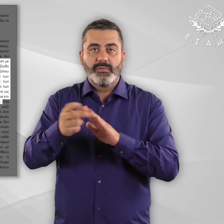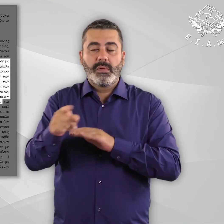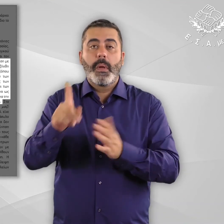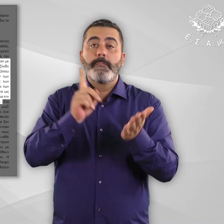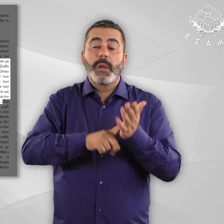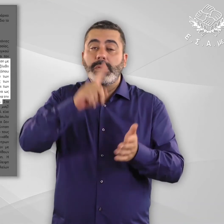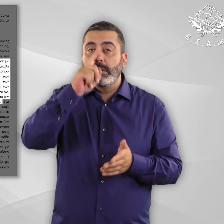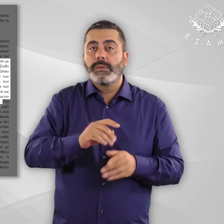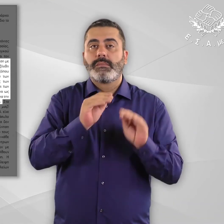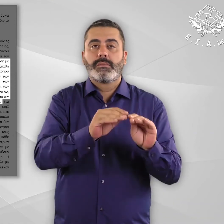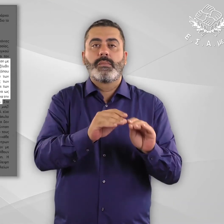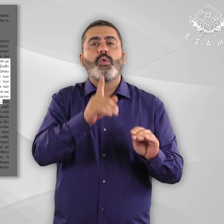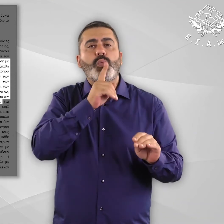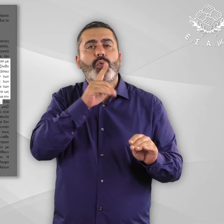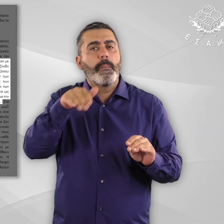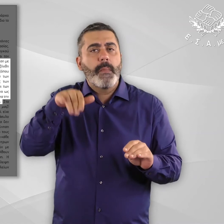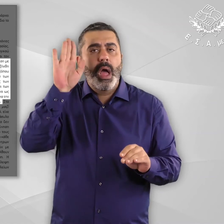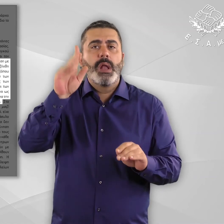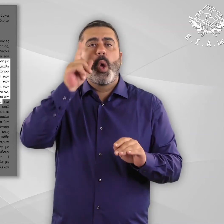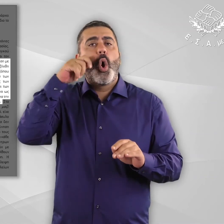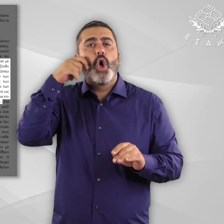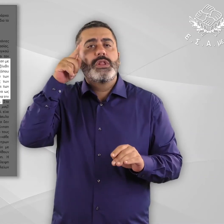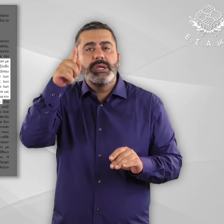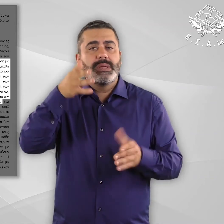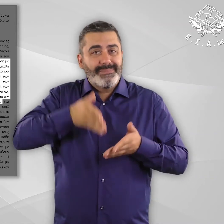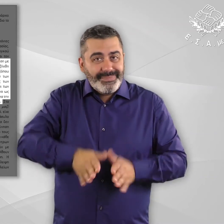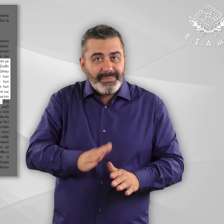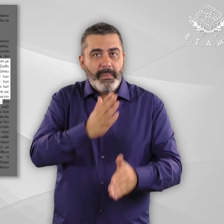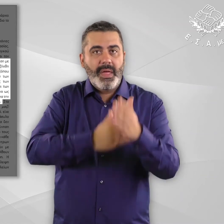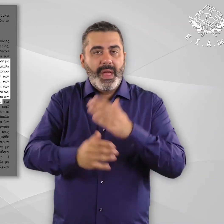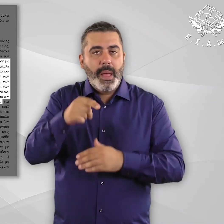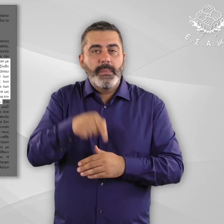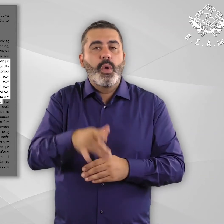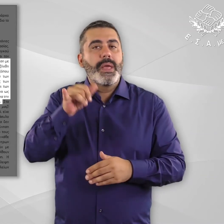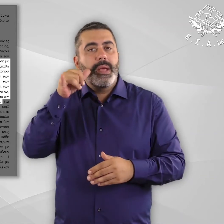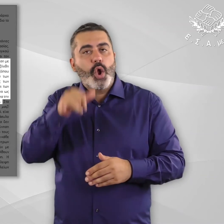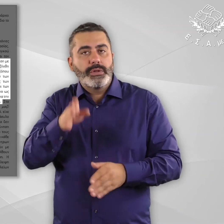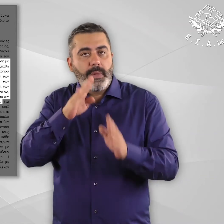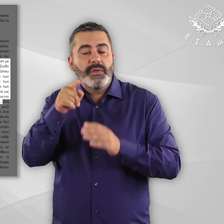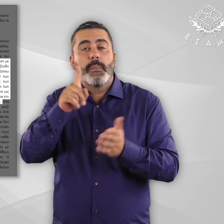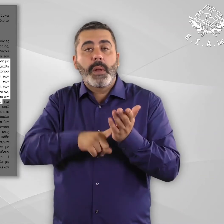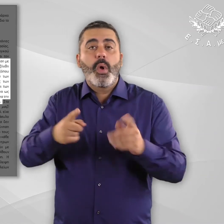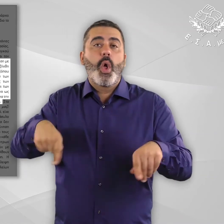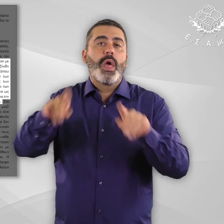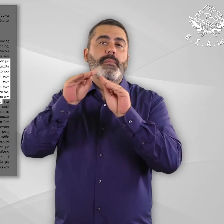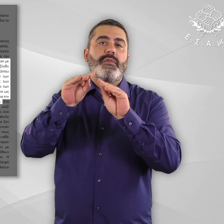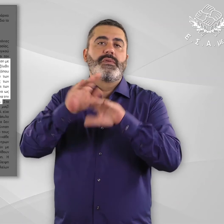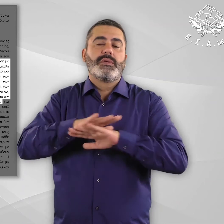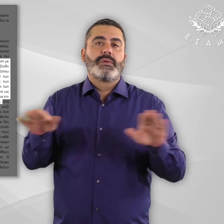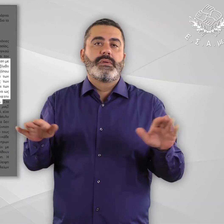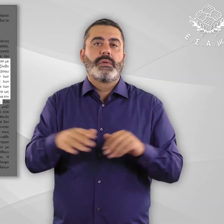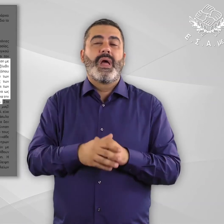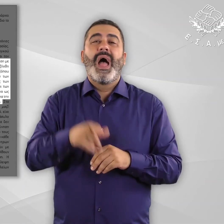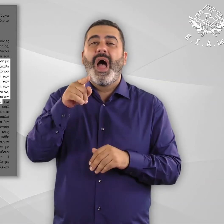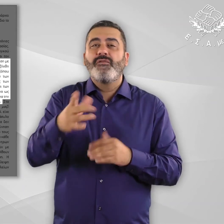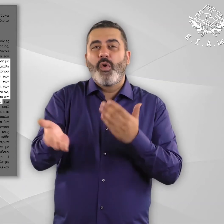σημασία της εκπαίδευσης των προσφυγόπουλων, παρένθεση αλλά και των ενήλικων προσφύγων και των γονιών παιδιών με αναπηρία και χρόνιες